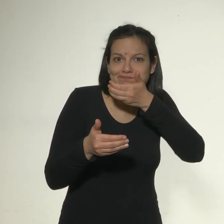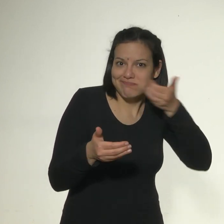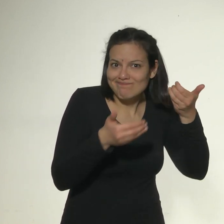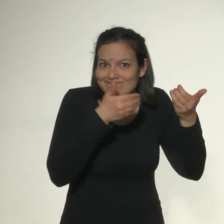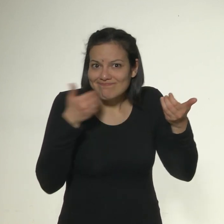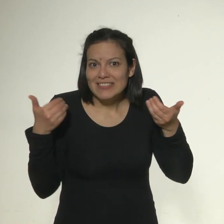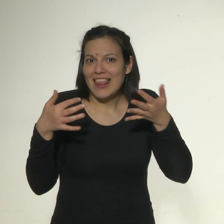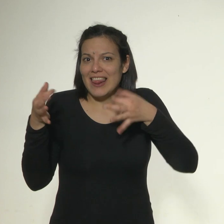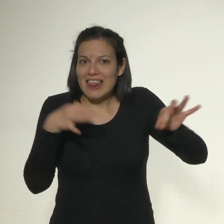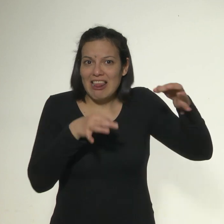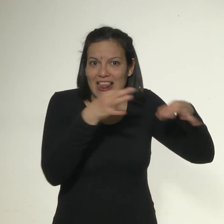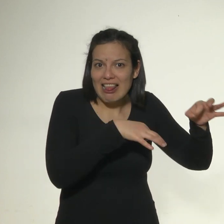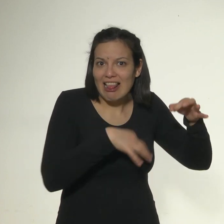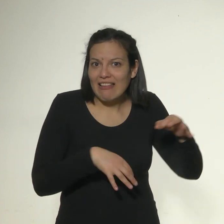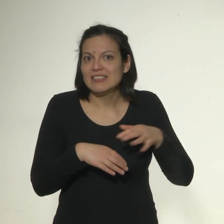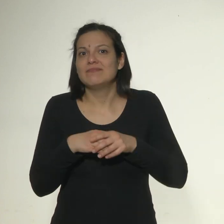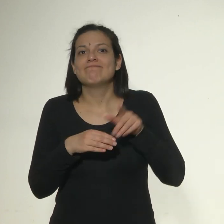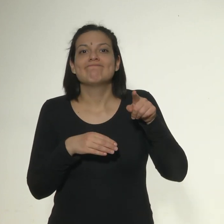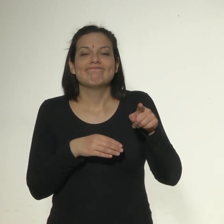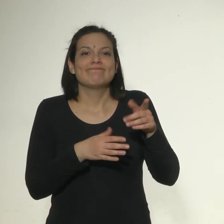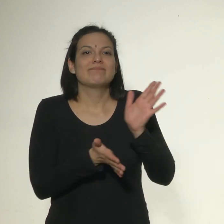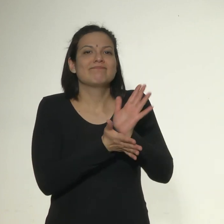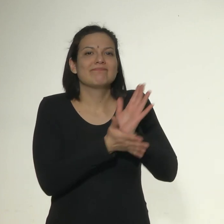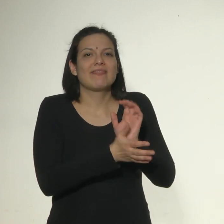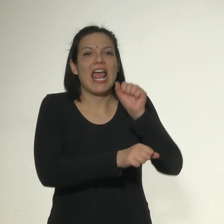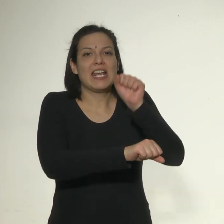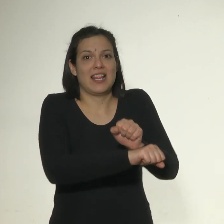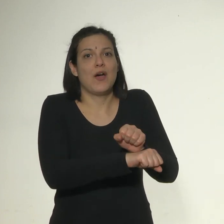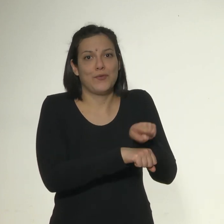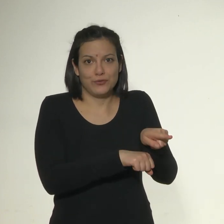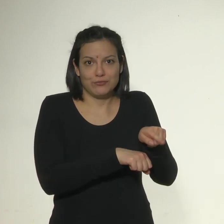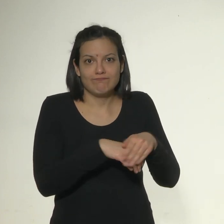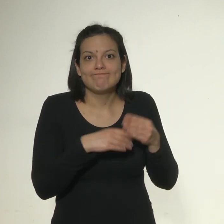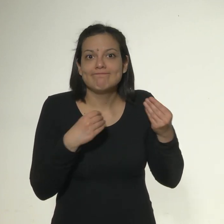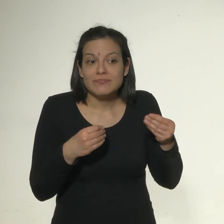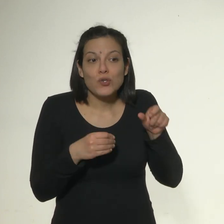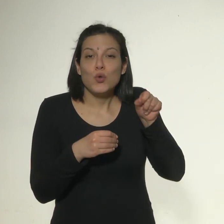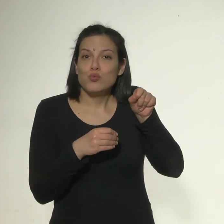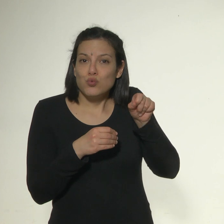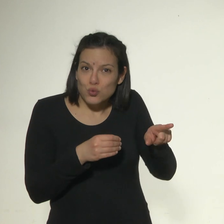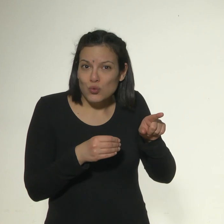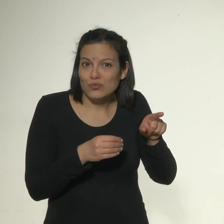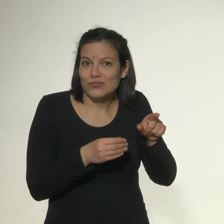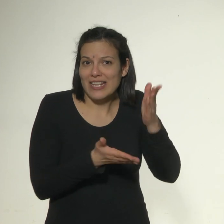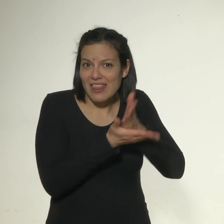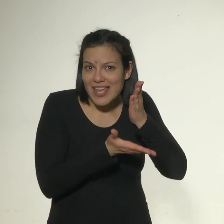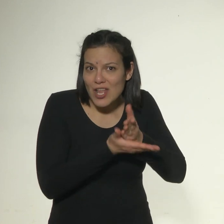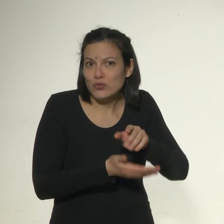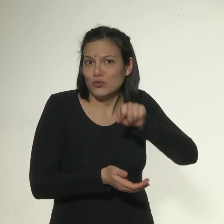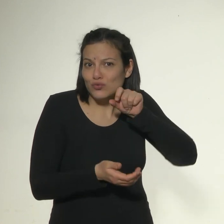adolescentes que las redes de trata convierten en esclavos, al verse eliminados todos